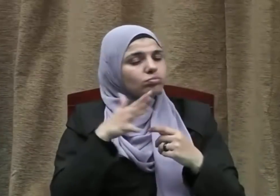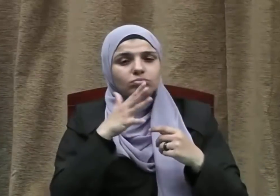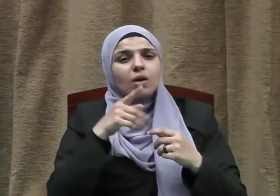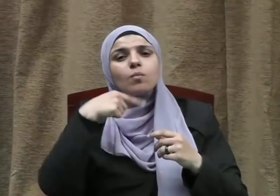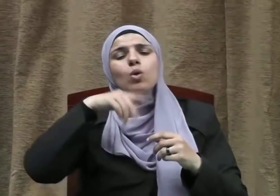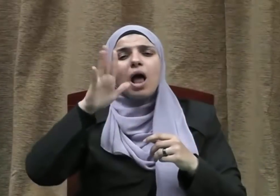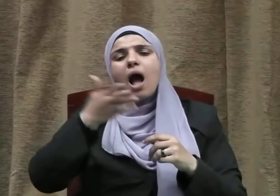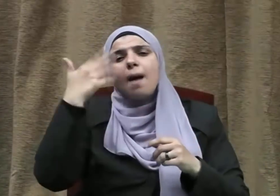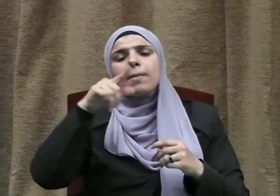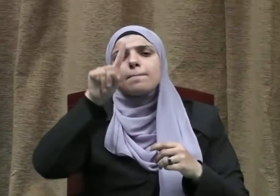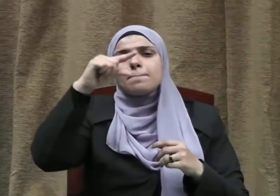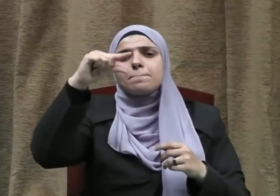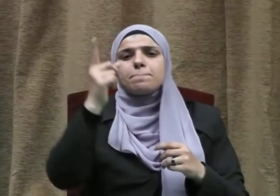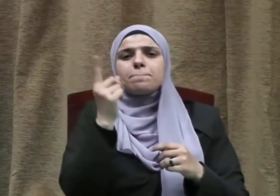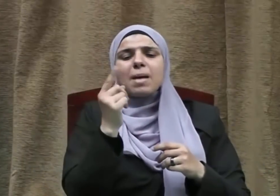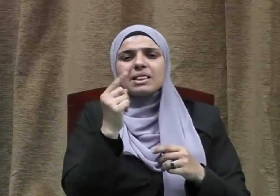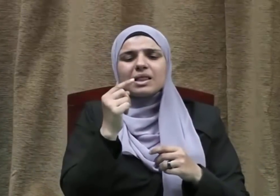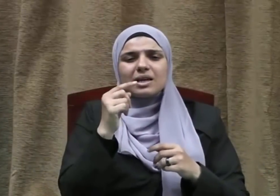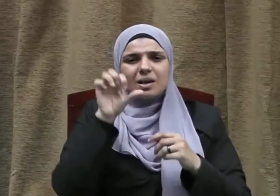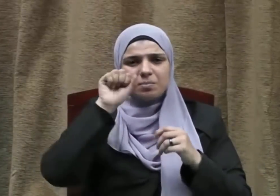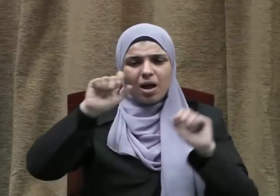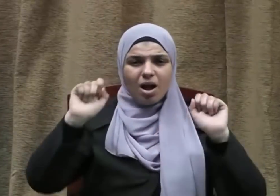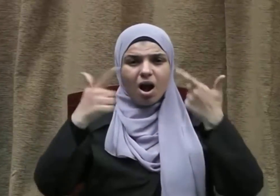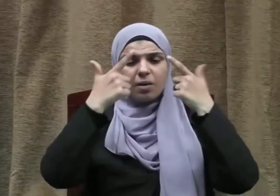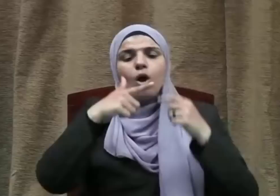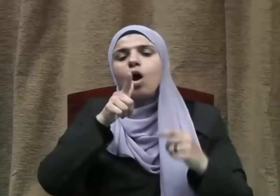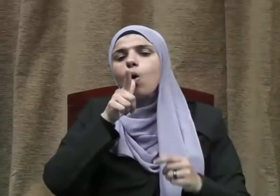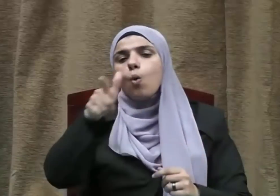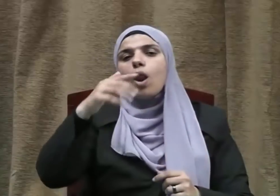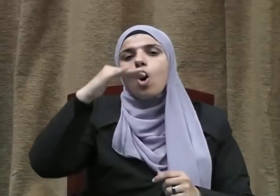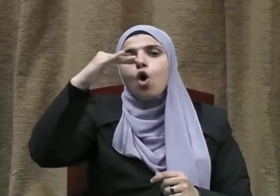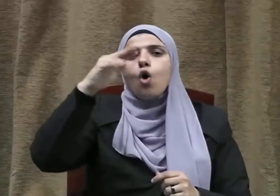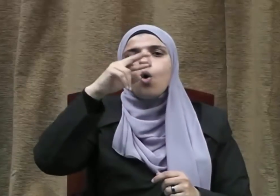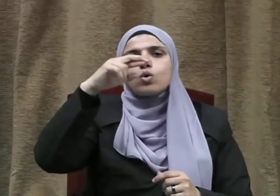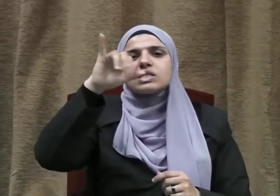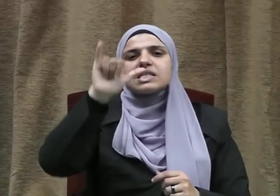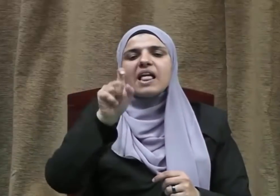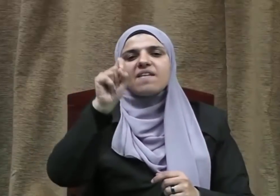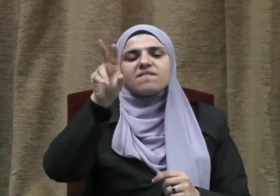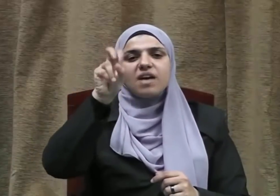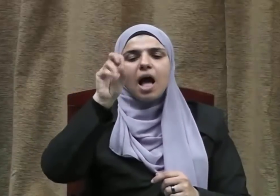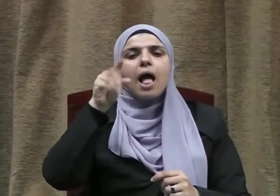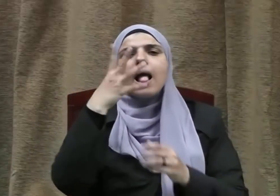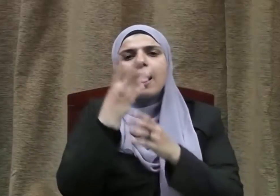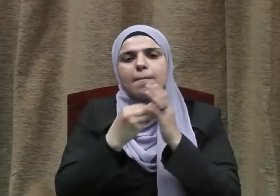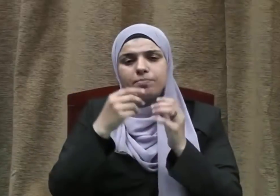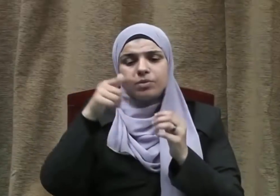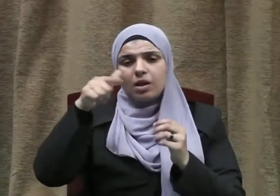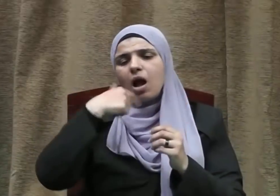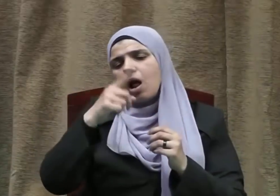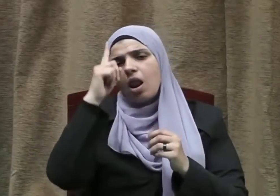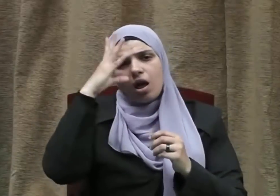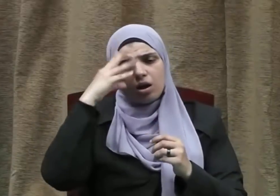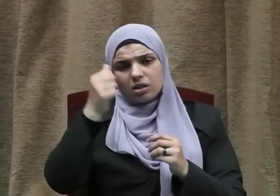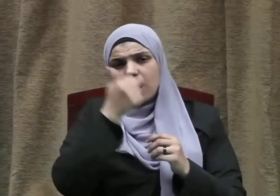أعدائه فعن يوم بدر يقول حزيفة بن اليمان رضي الله عنه